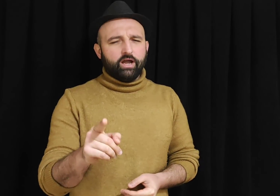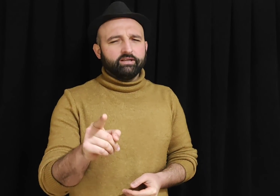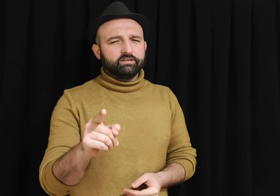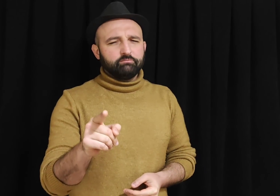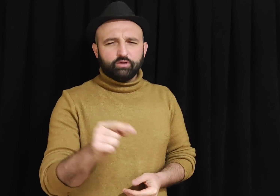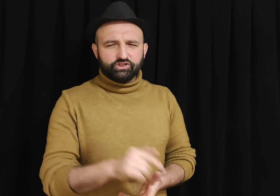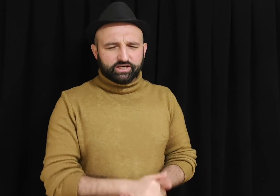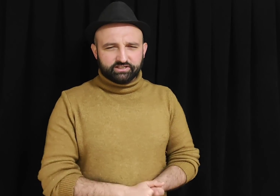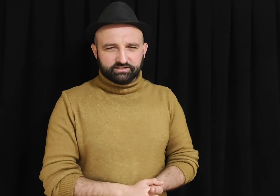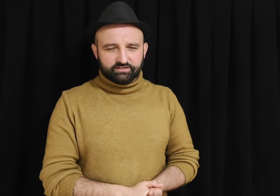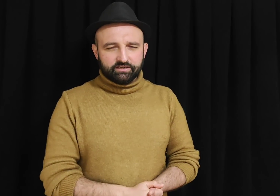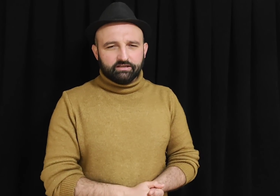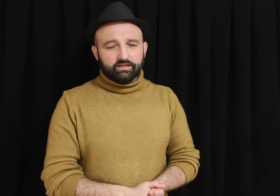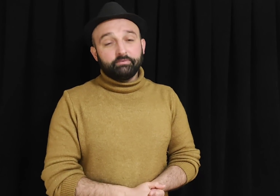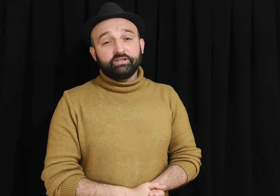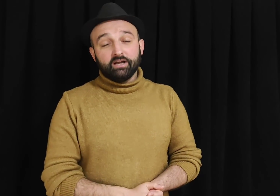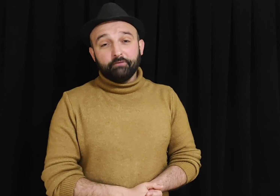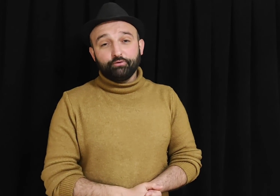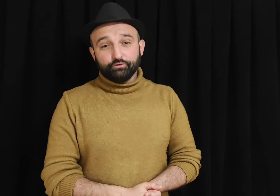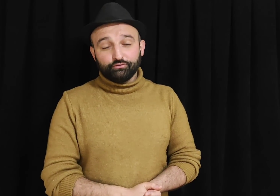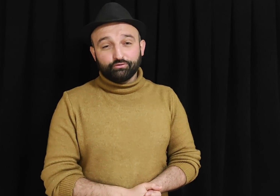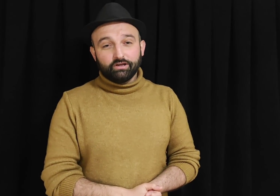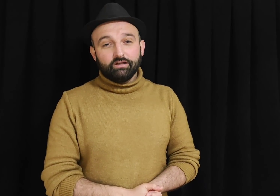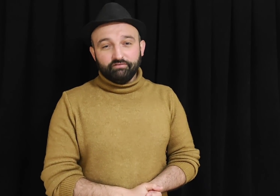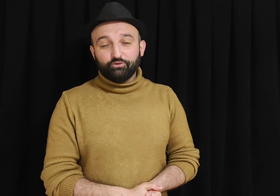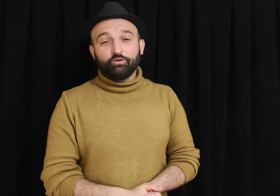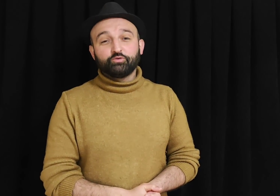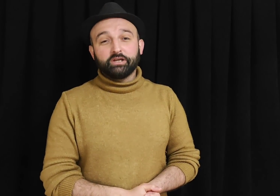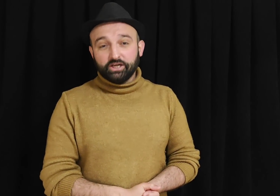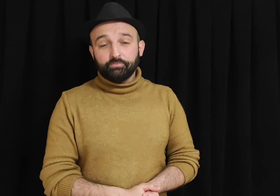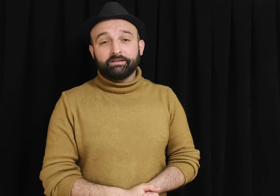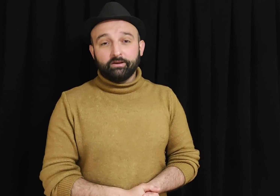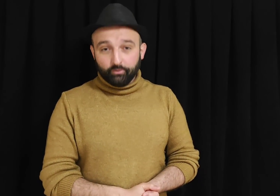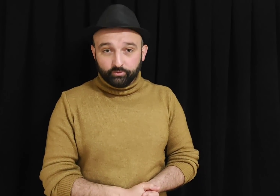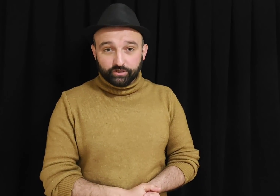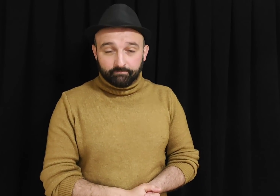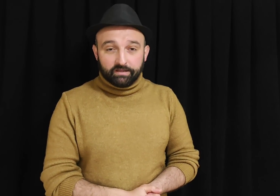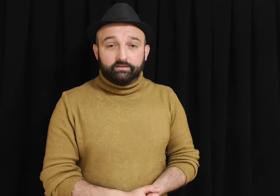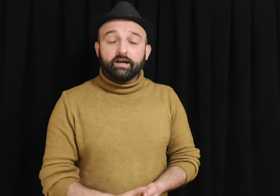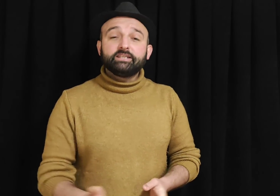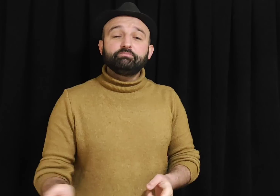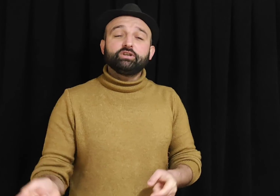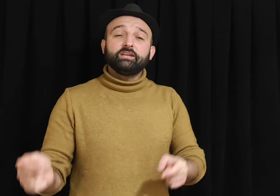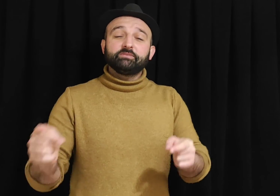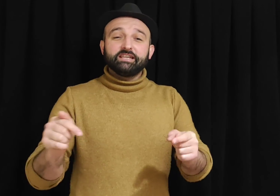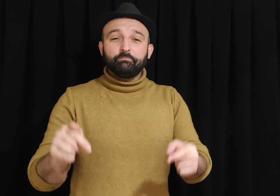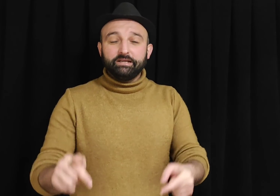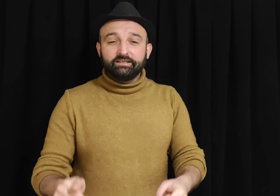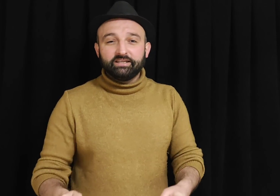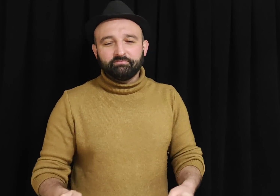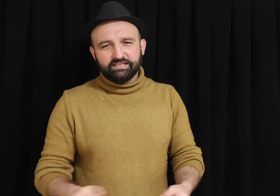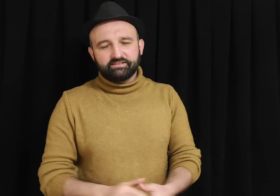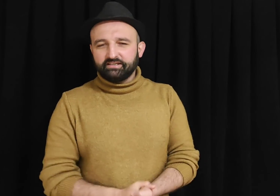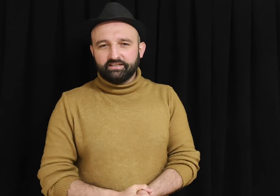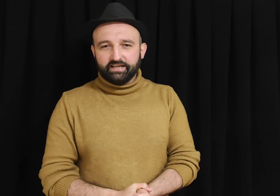yayında bulacaksınız. Tabi ki ne yapıyoruz? Videomuza geçmeden önce takipçilerimize bildirim gitsin diye